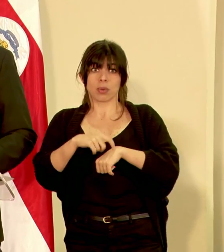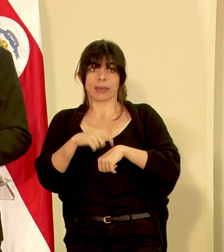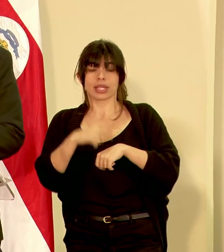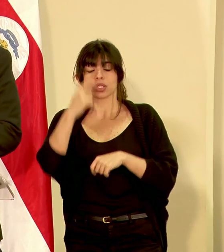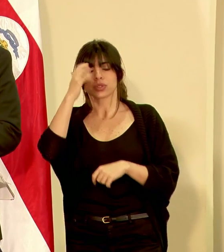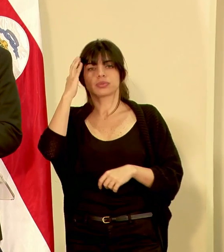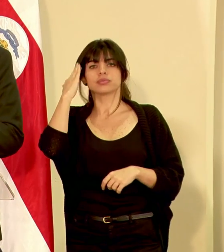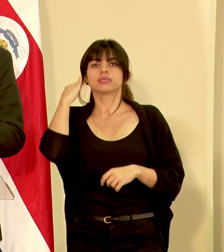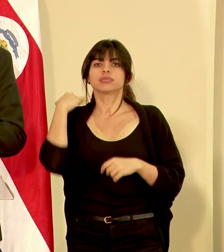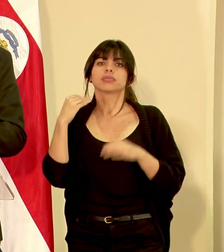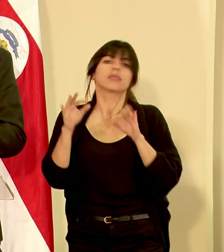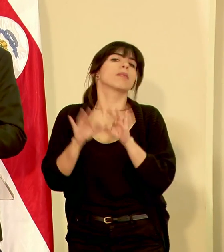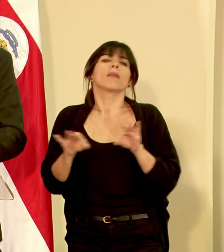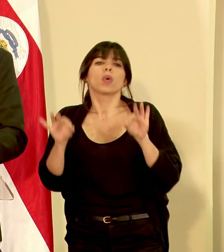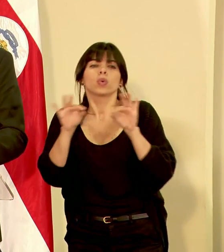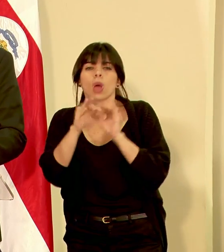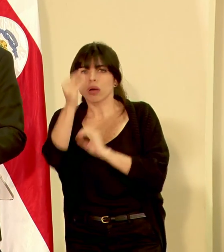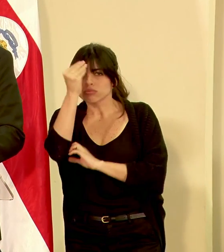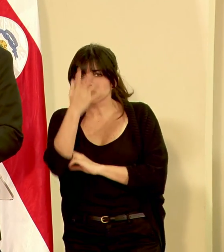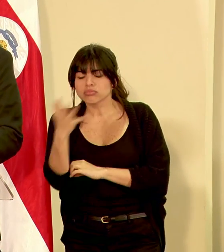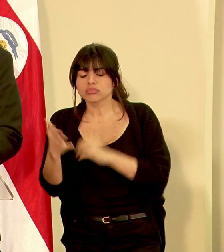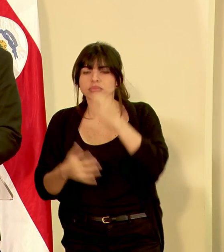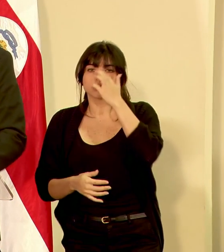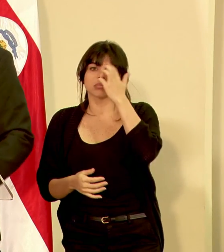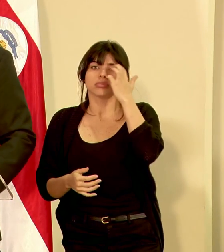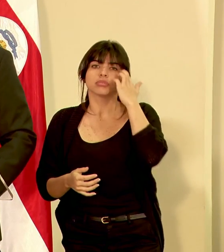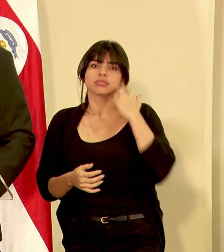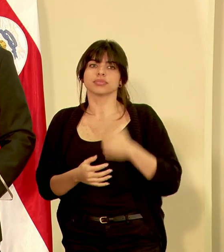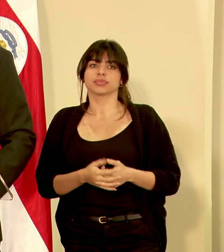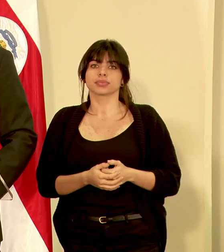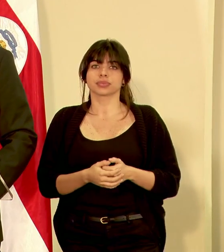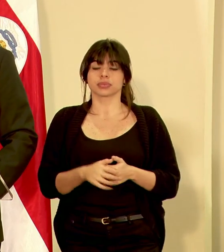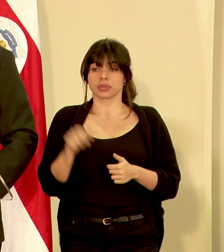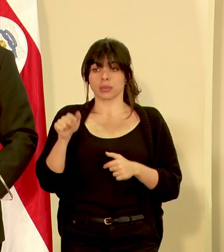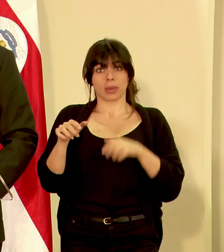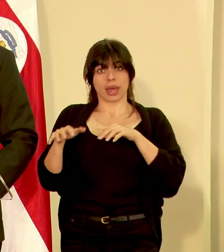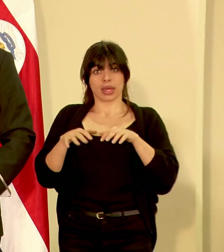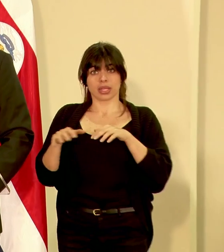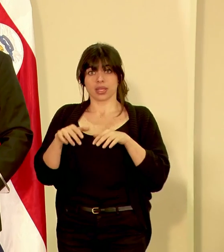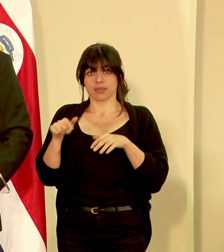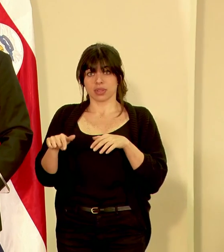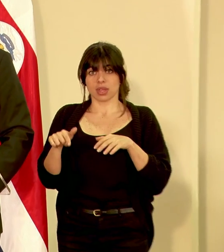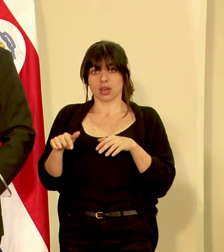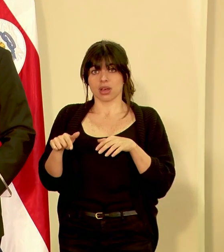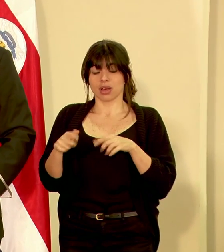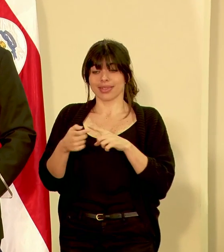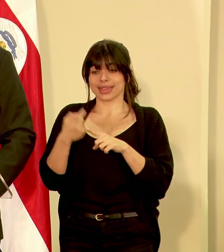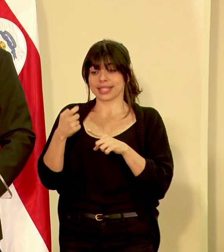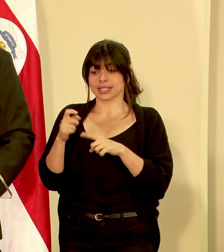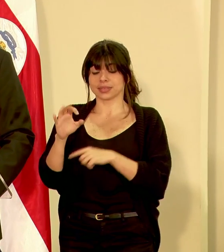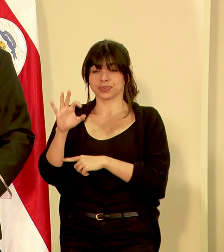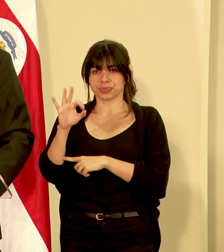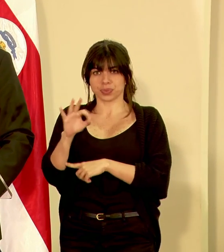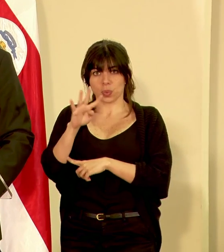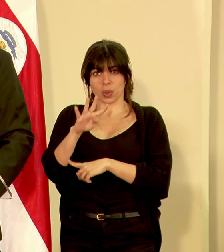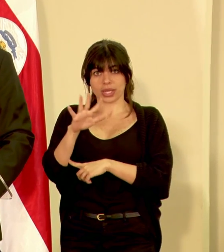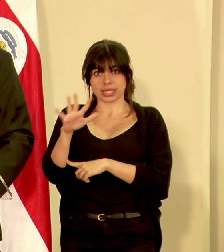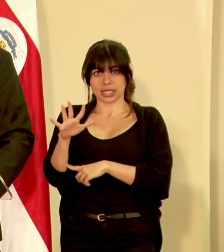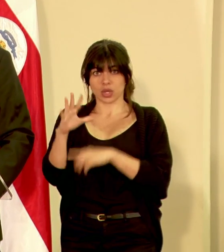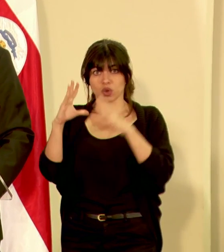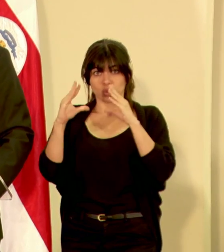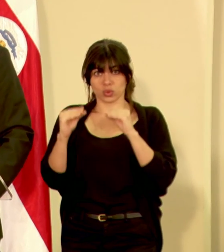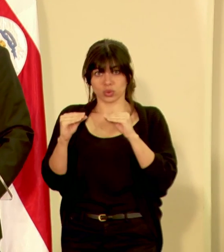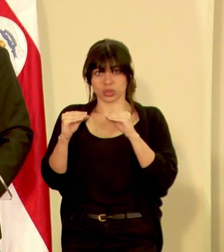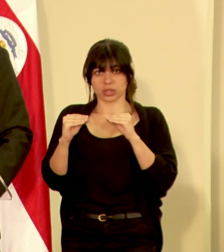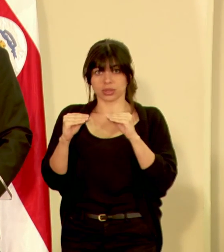es importante señalar que esta actividad, desde las 9 y 45 de la